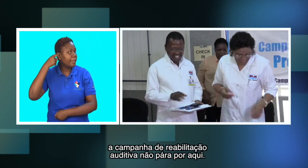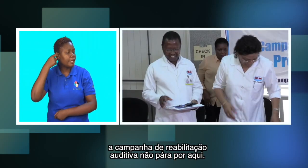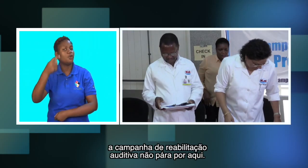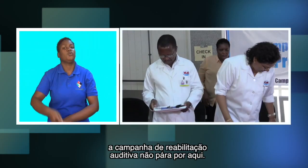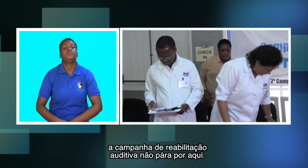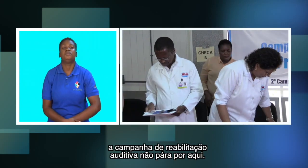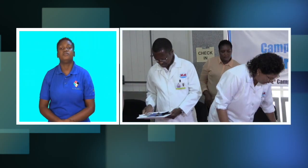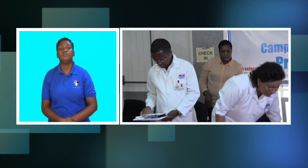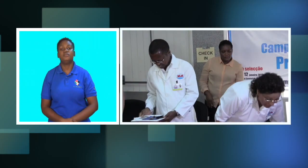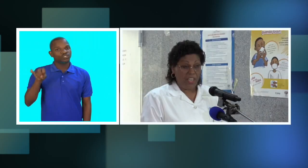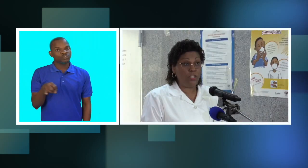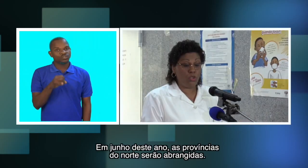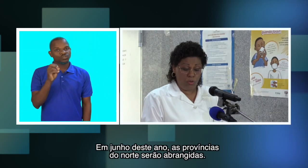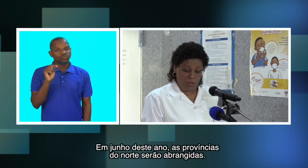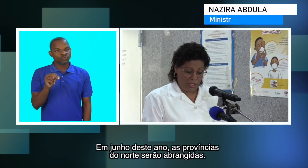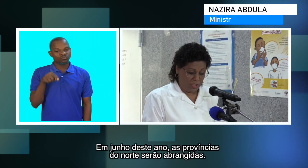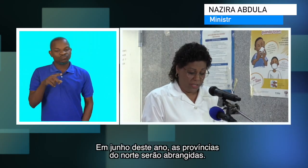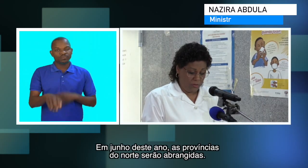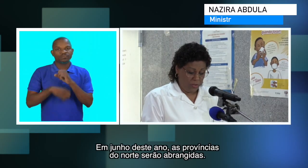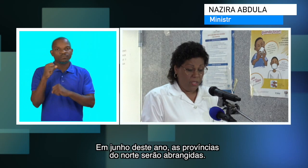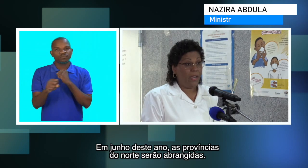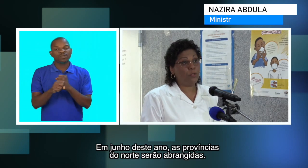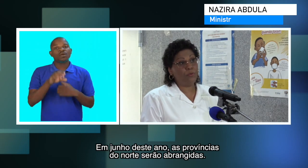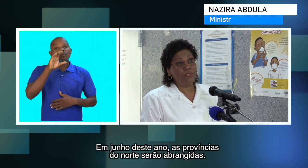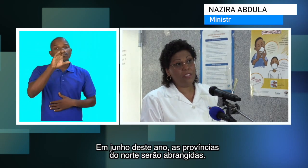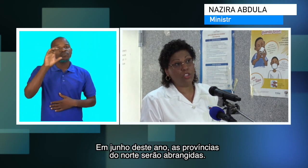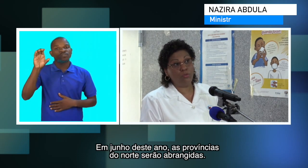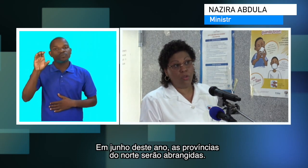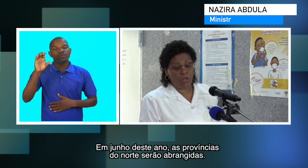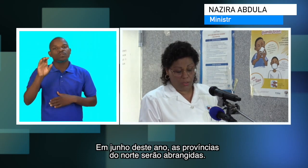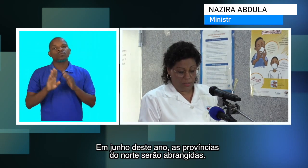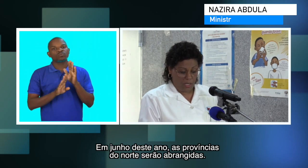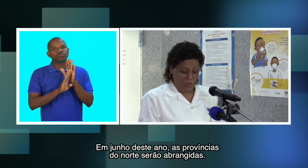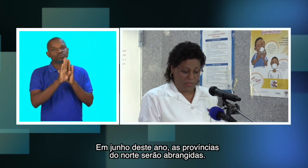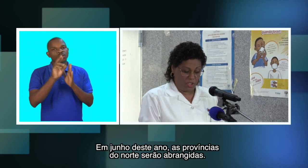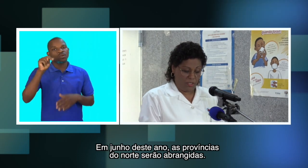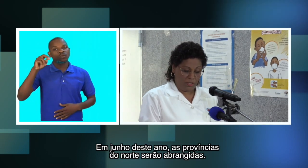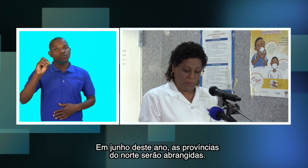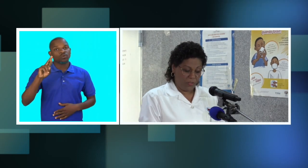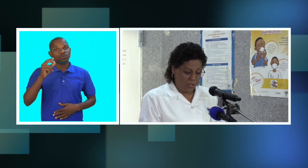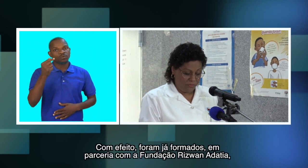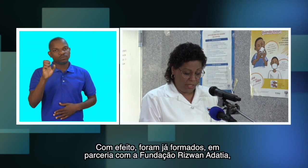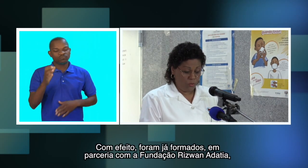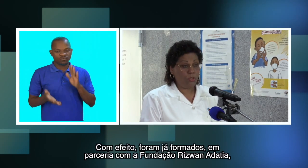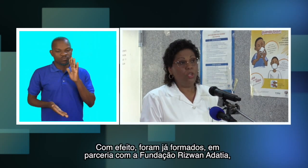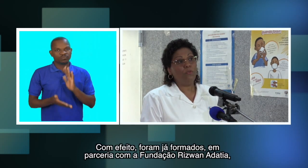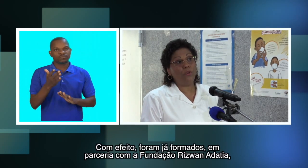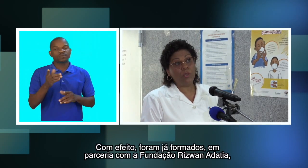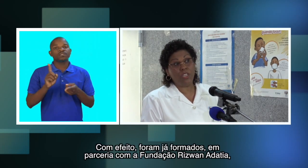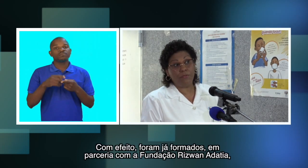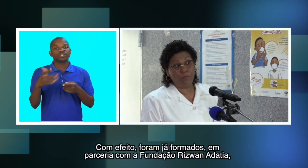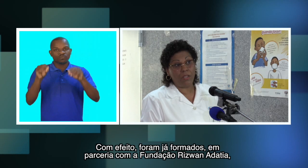não para por aqui. Em junho deste ano, as províncias do Norte serão abrangidas. Com efeito,